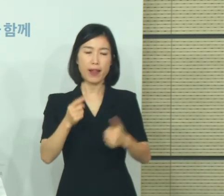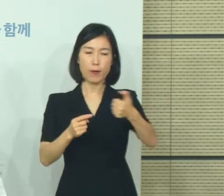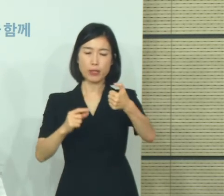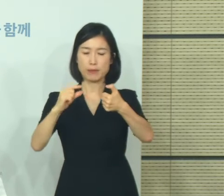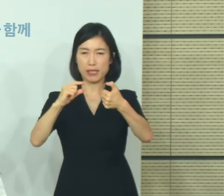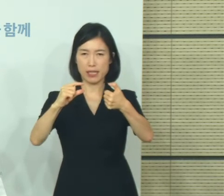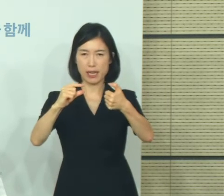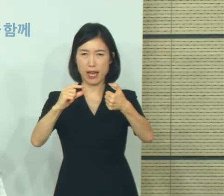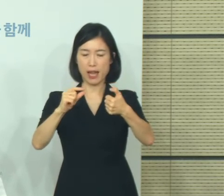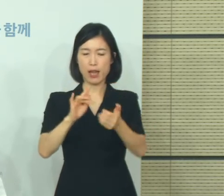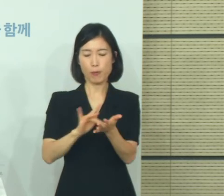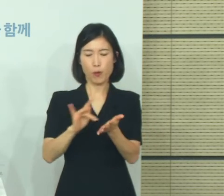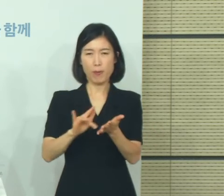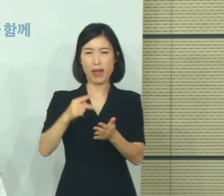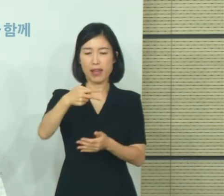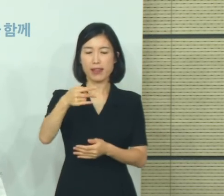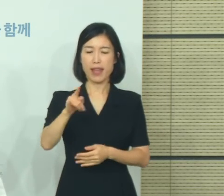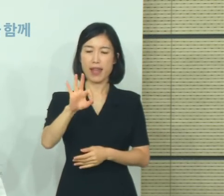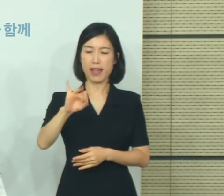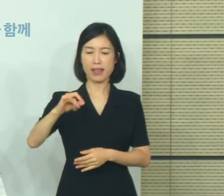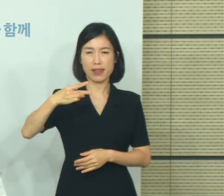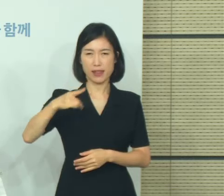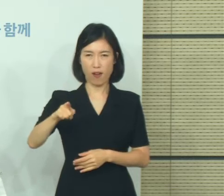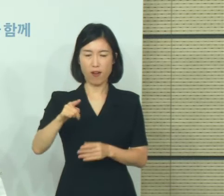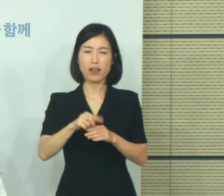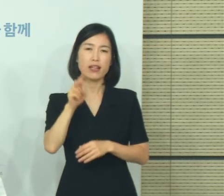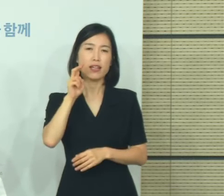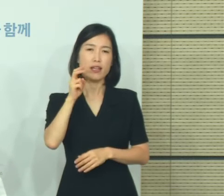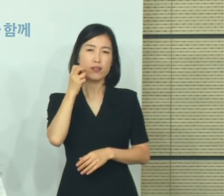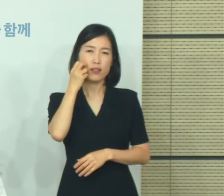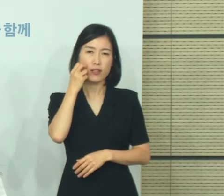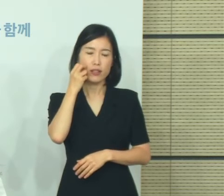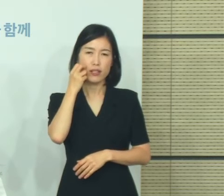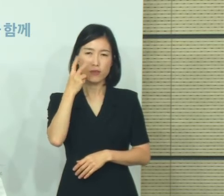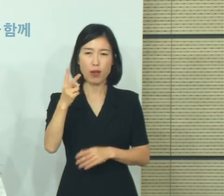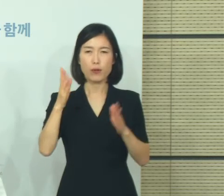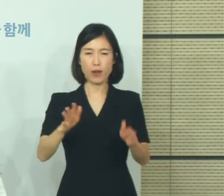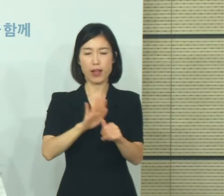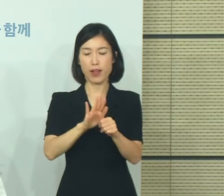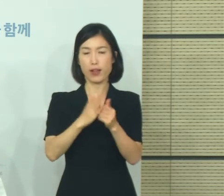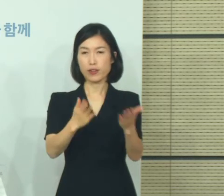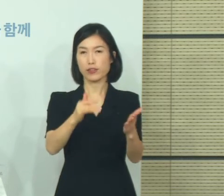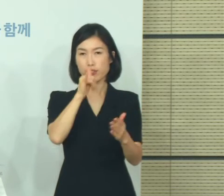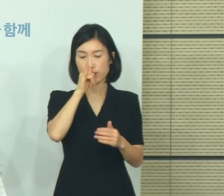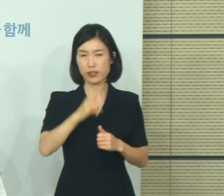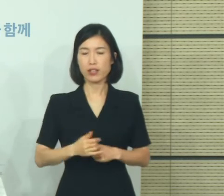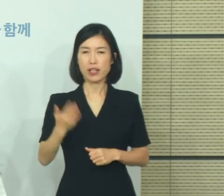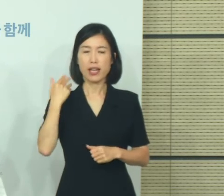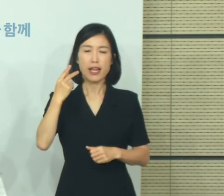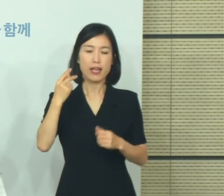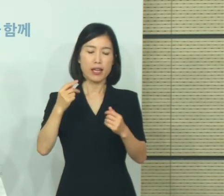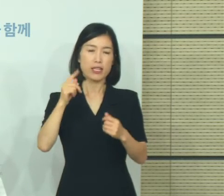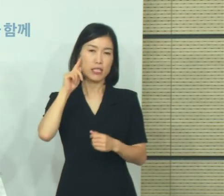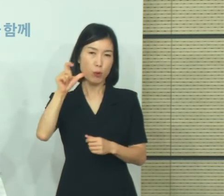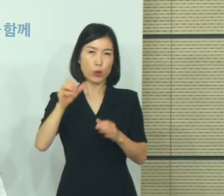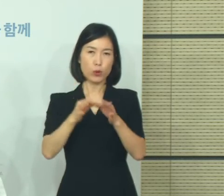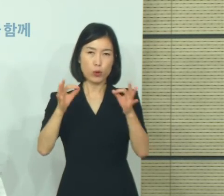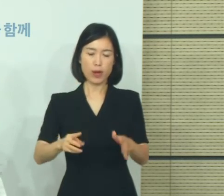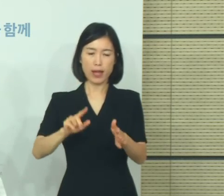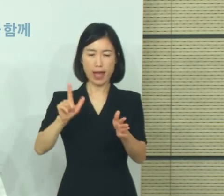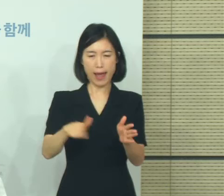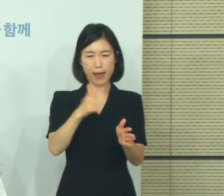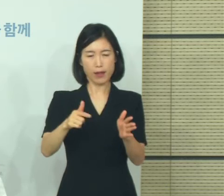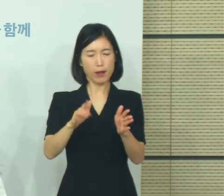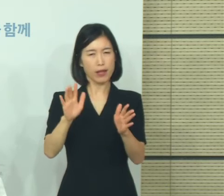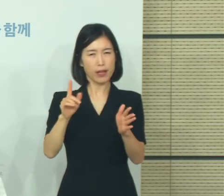2개월간 지원하고 있습니다. 지난 8월 22일부터 포럼 동안 약 3,400여